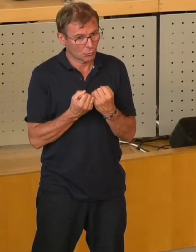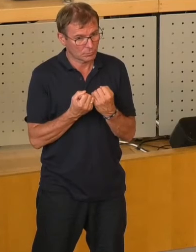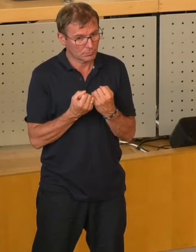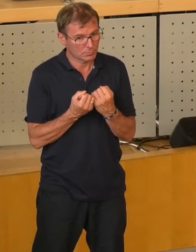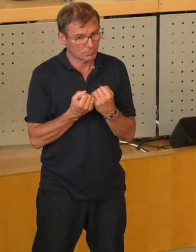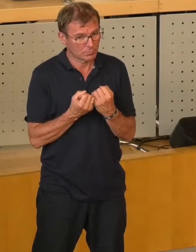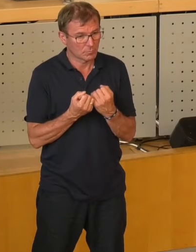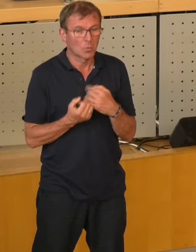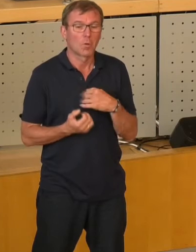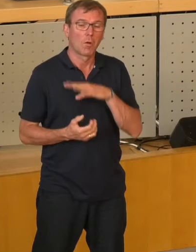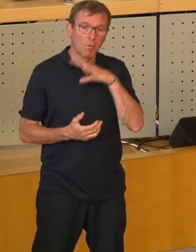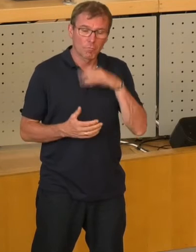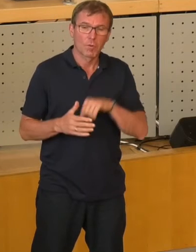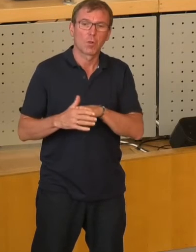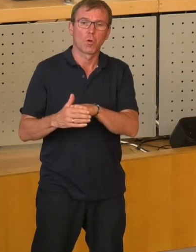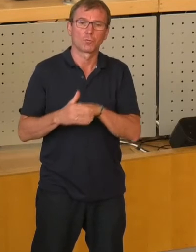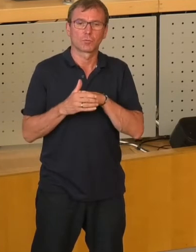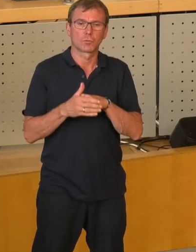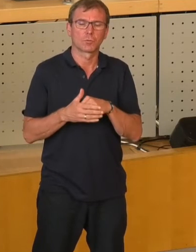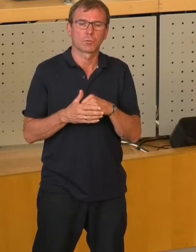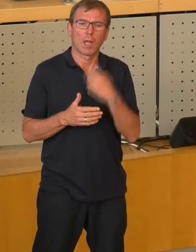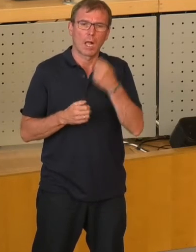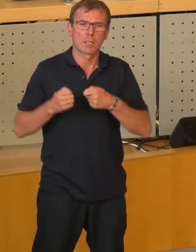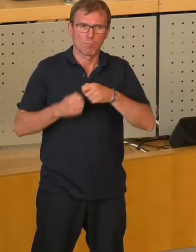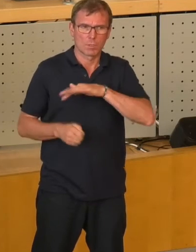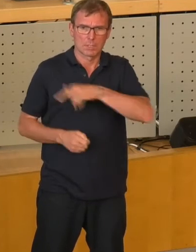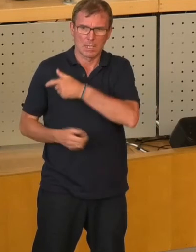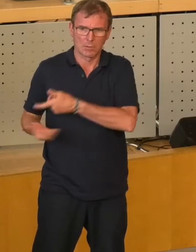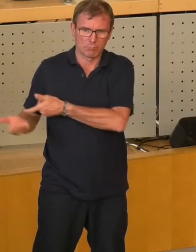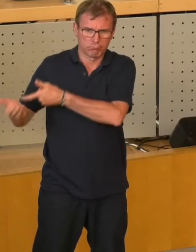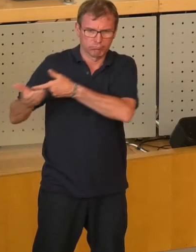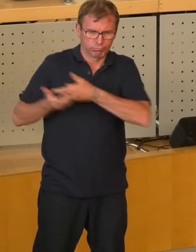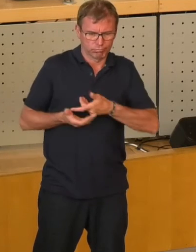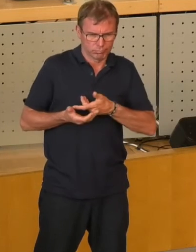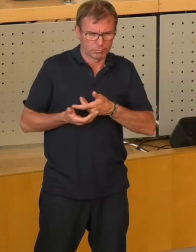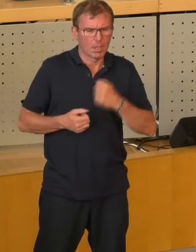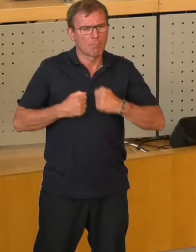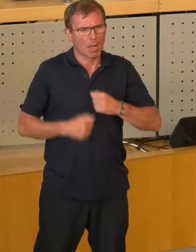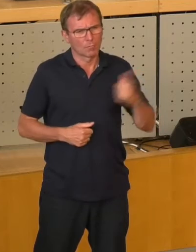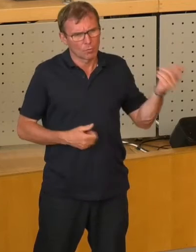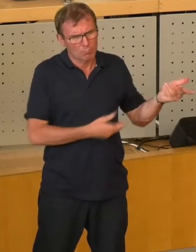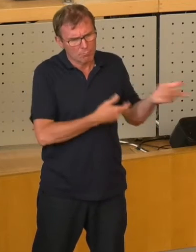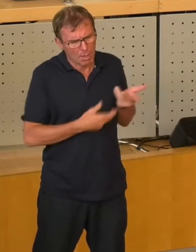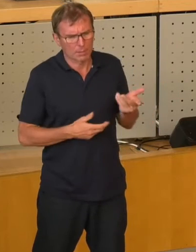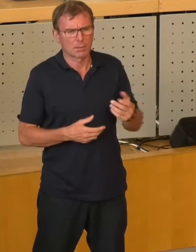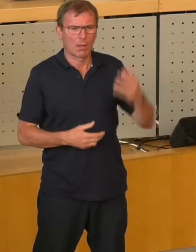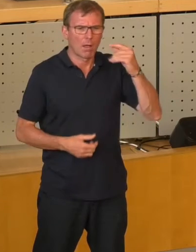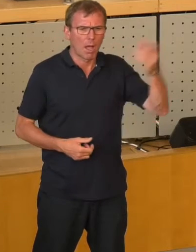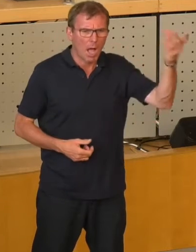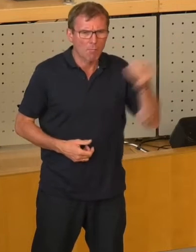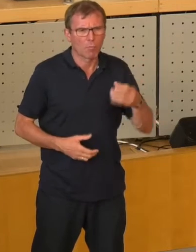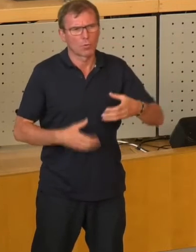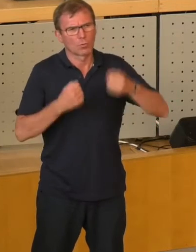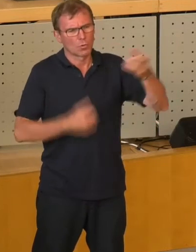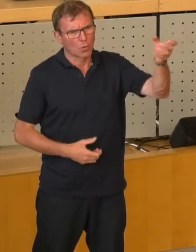an Unterstützung aus den alten Bundesländern gehabt. Wir hatten Unterstützung aus Baden-Württemberg, aus Hamburg, aus Köln.